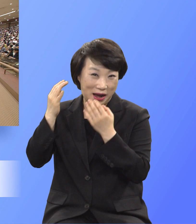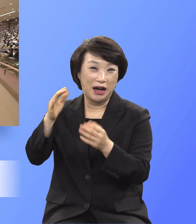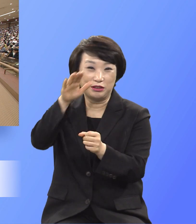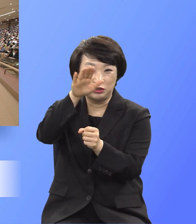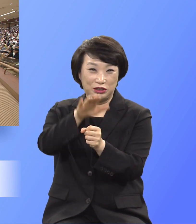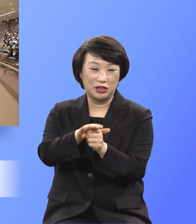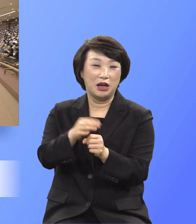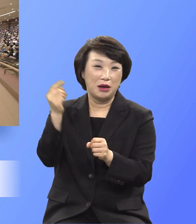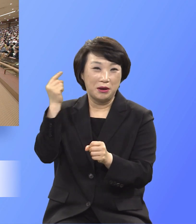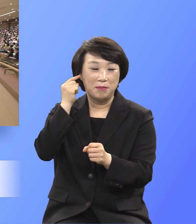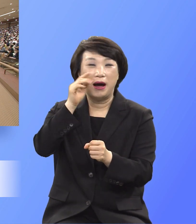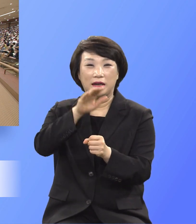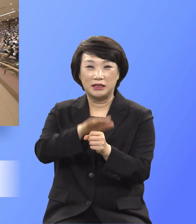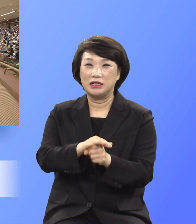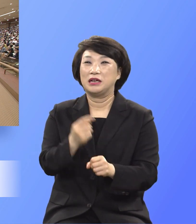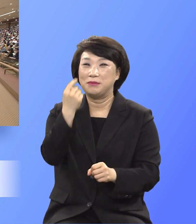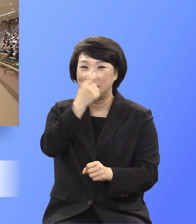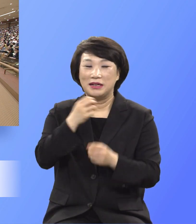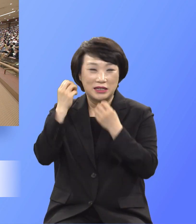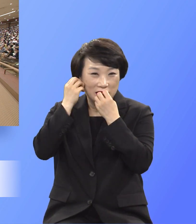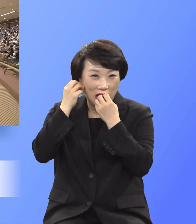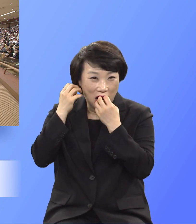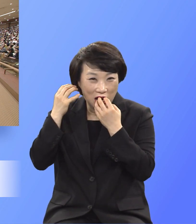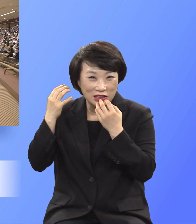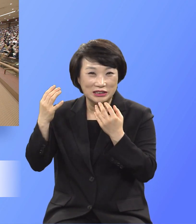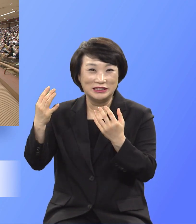앞뒤기 앞뒤기 위열리